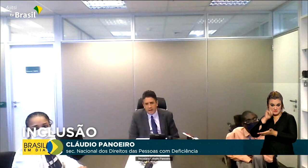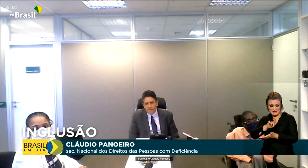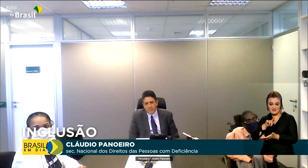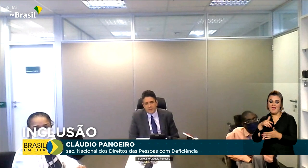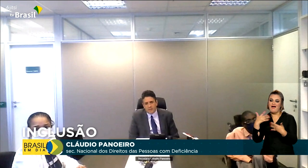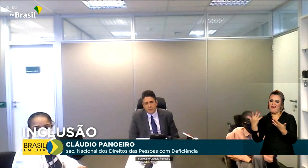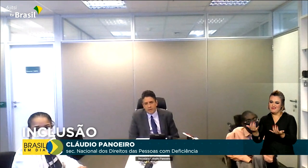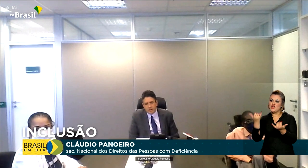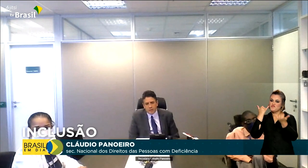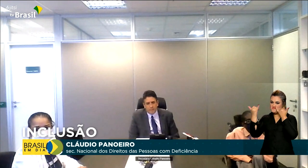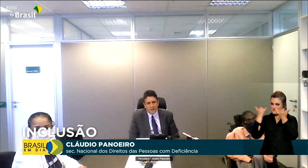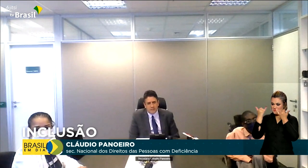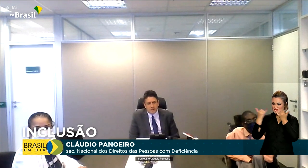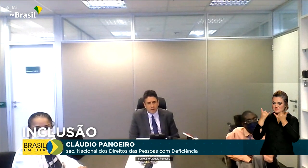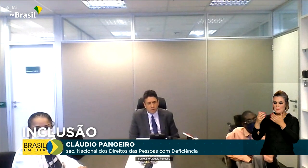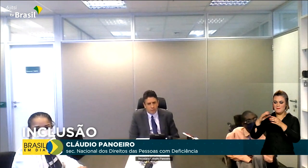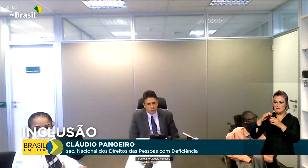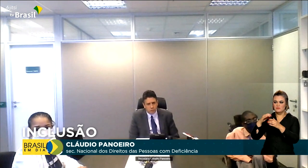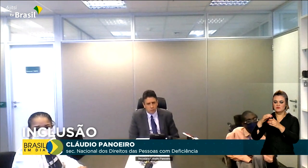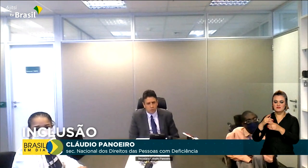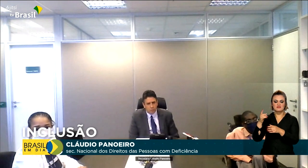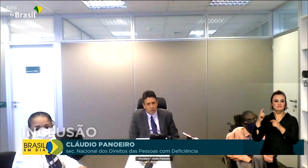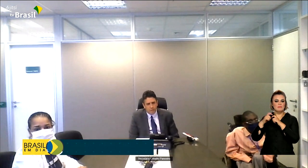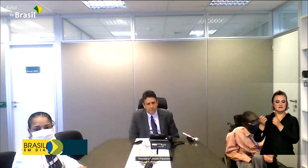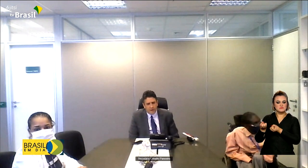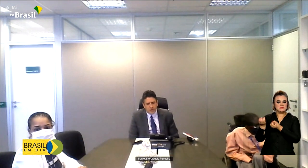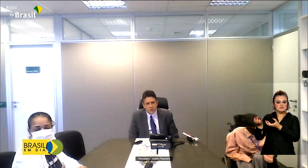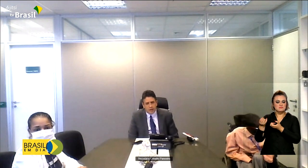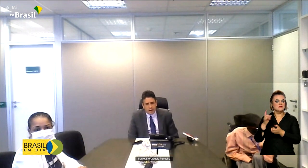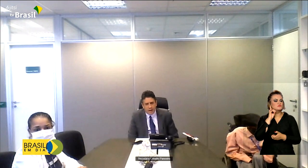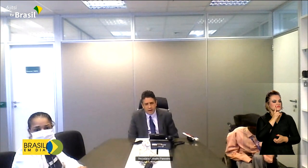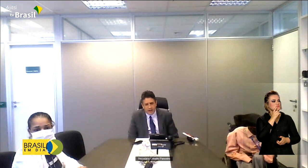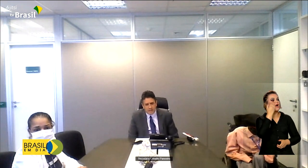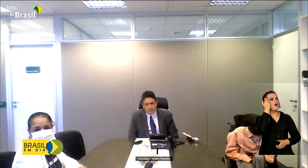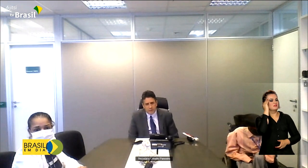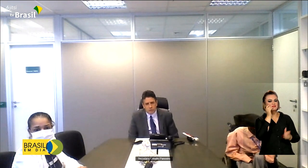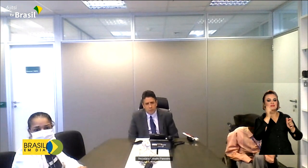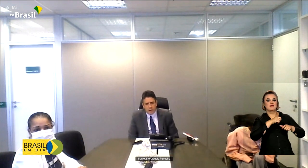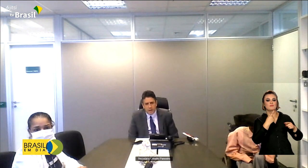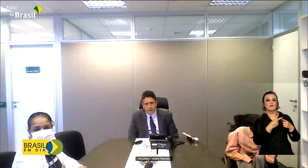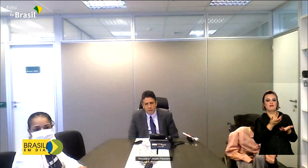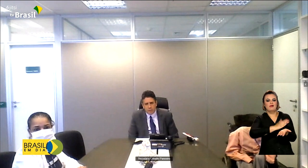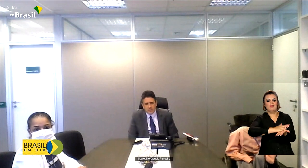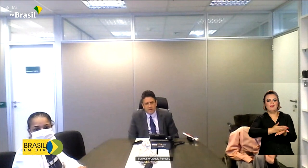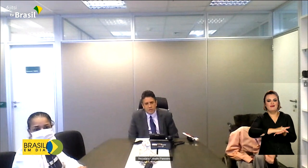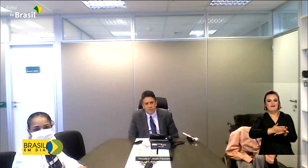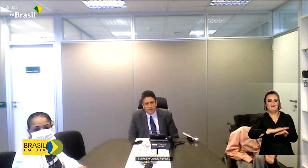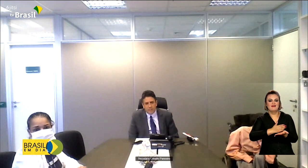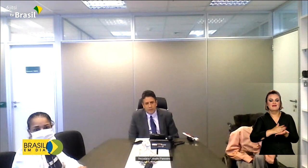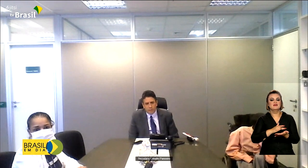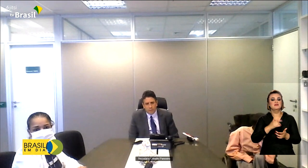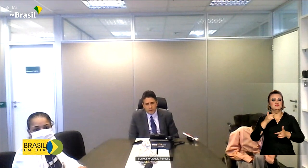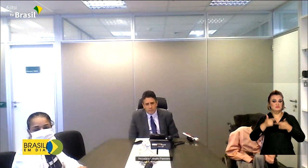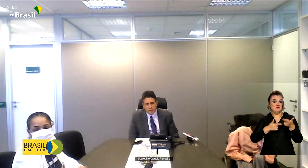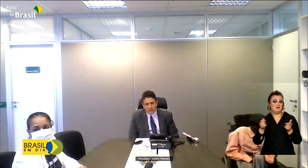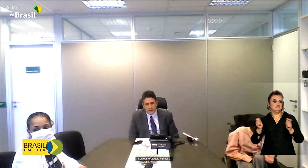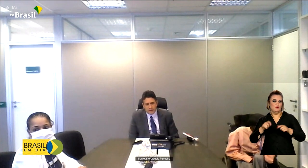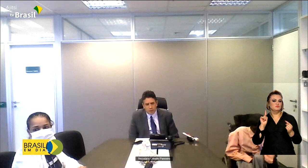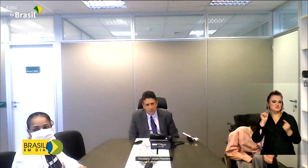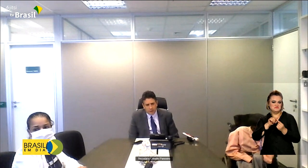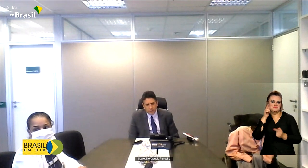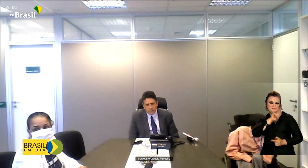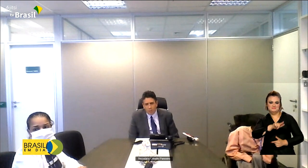Que aquela informação que ele está passando para o surdo vai chegar a essa pessoa e o serviço vai poder cumprir o seu